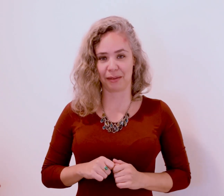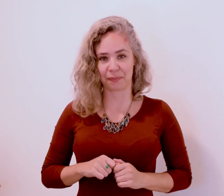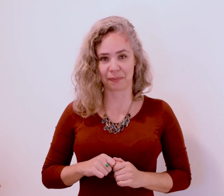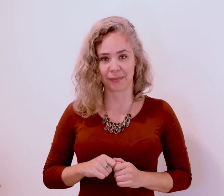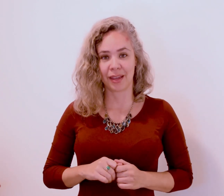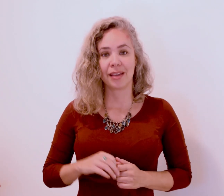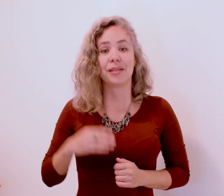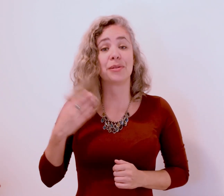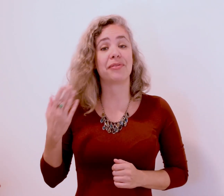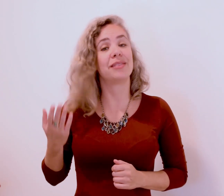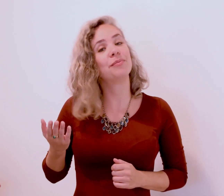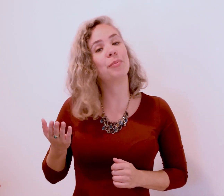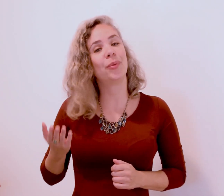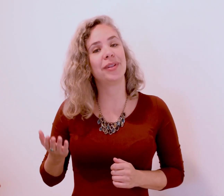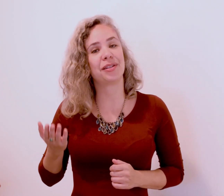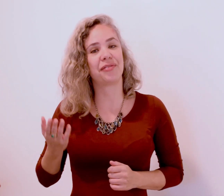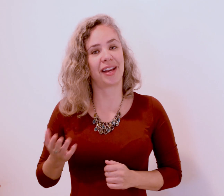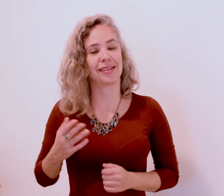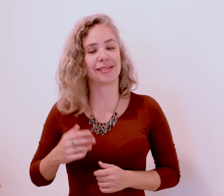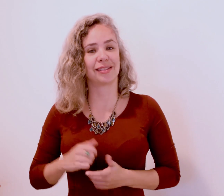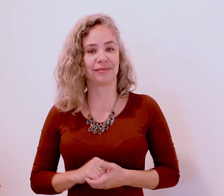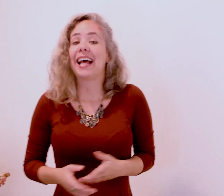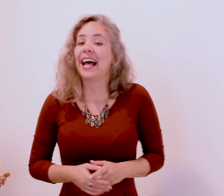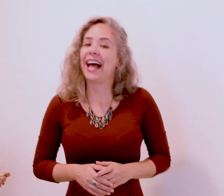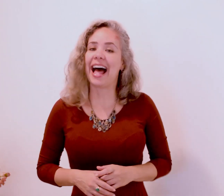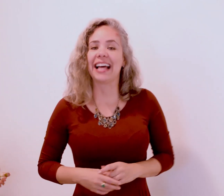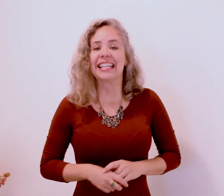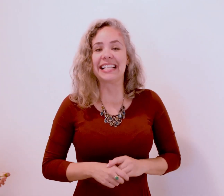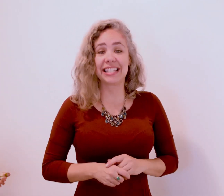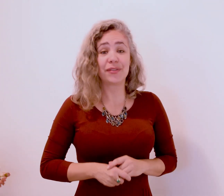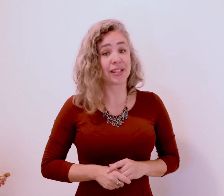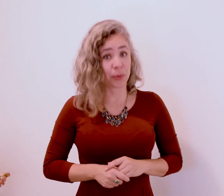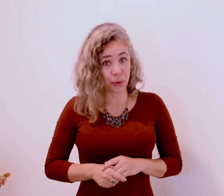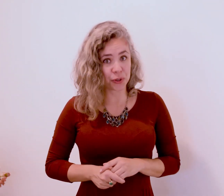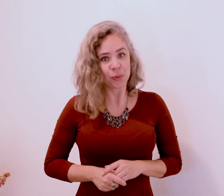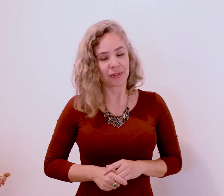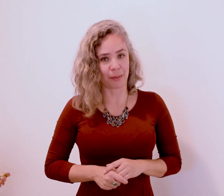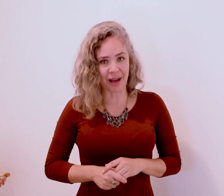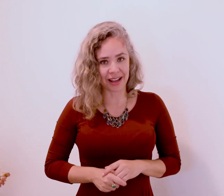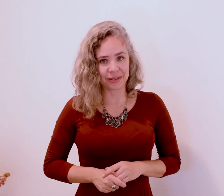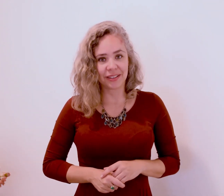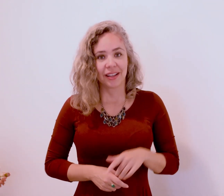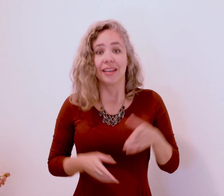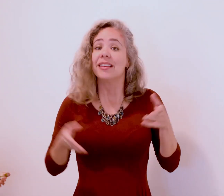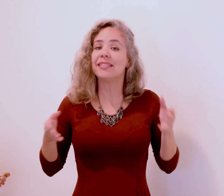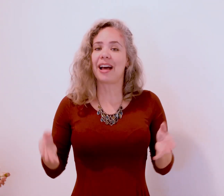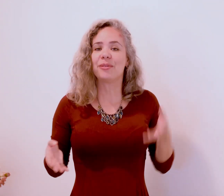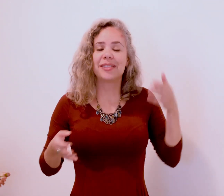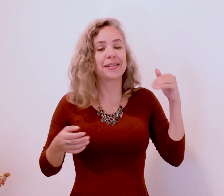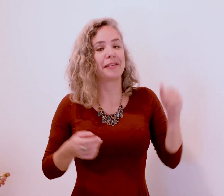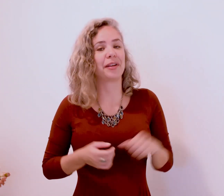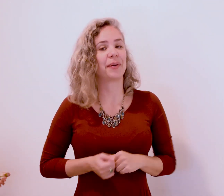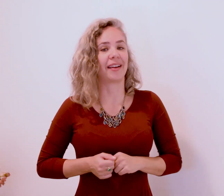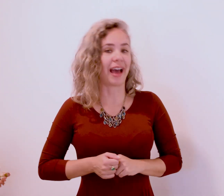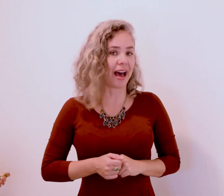Isso faz muita diferença Ah, e se você curte o meu trabalho Que tal se inscrever no canal